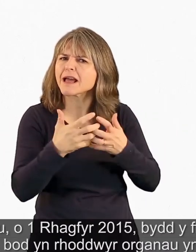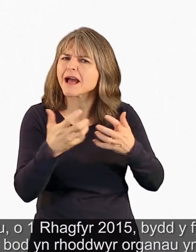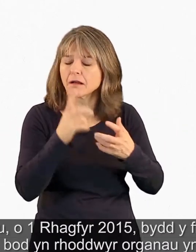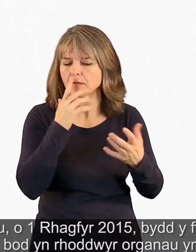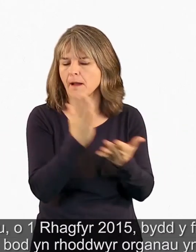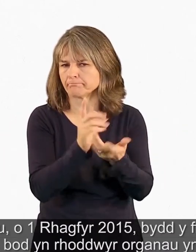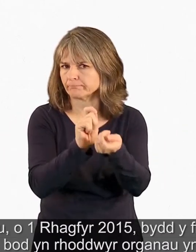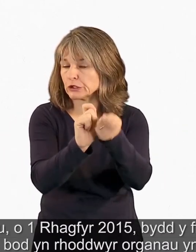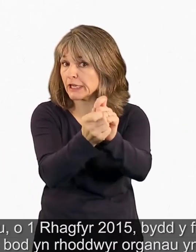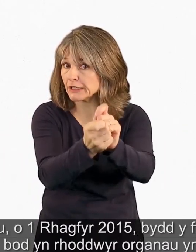newid.